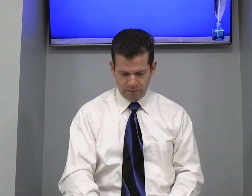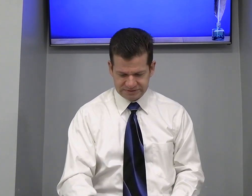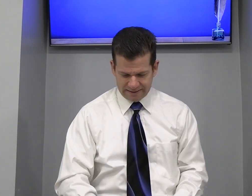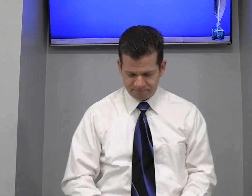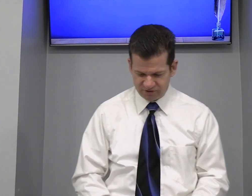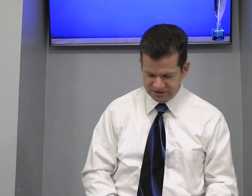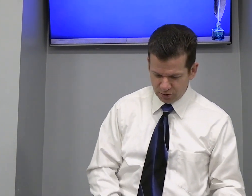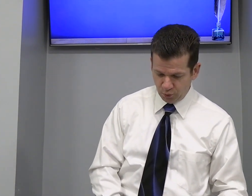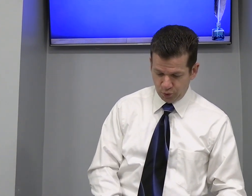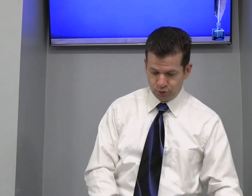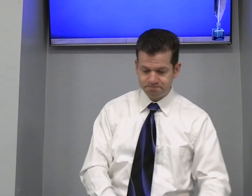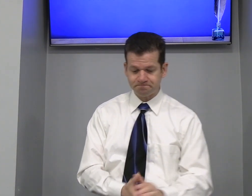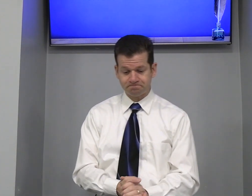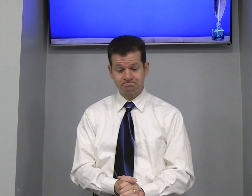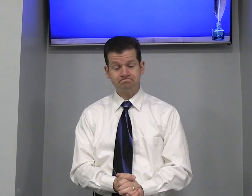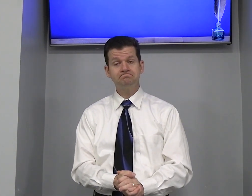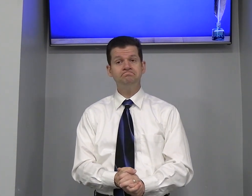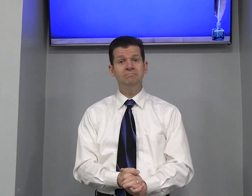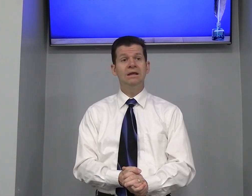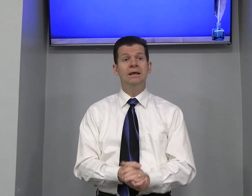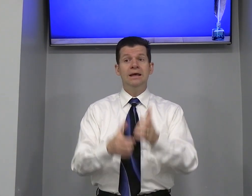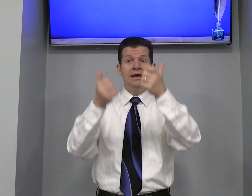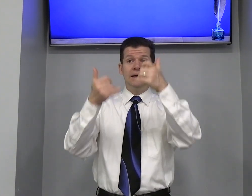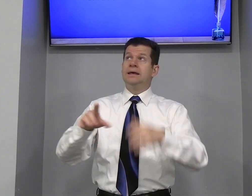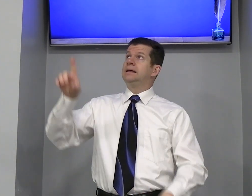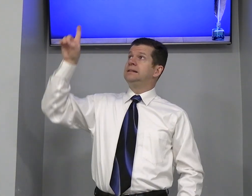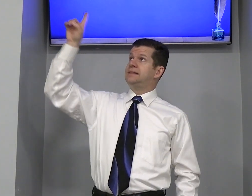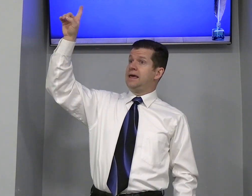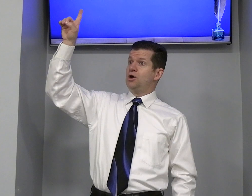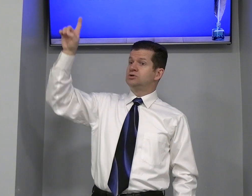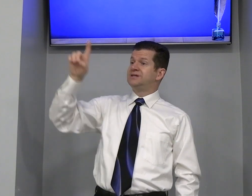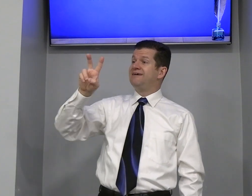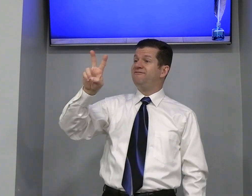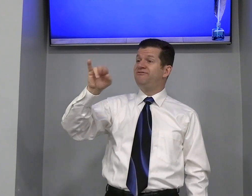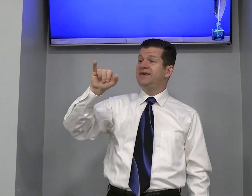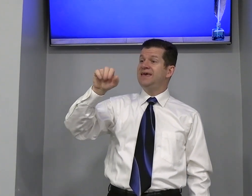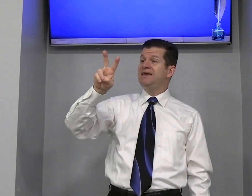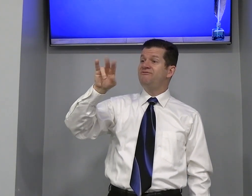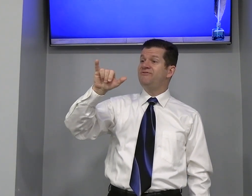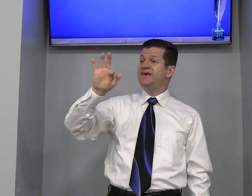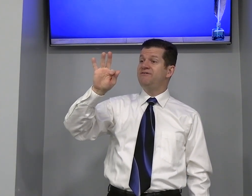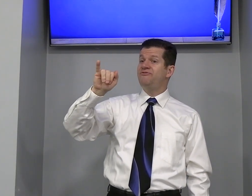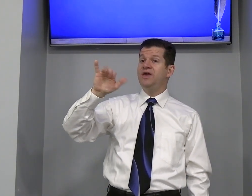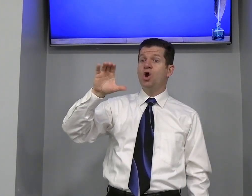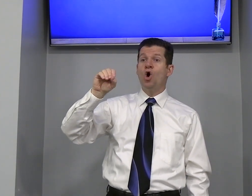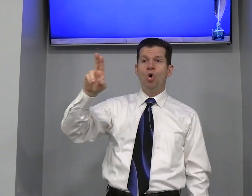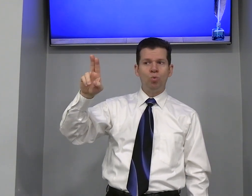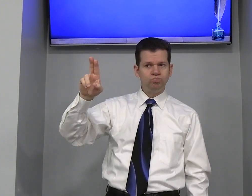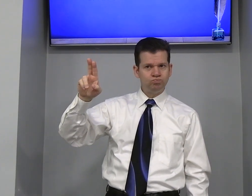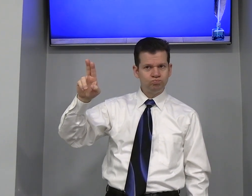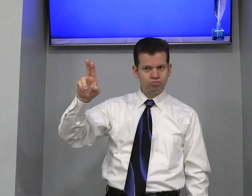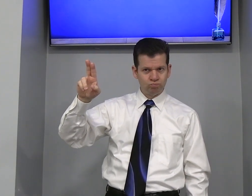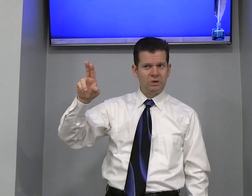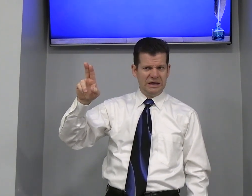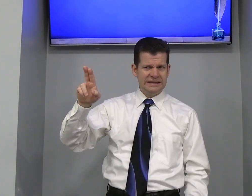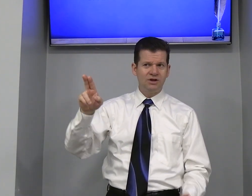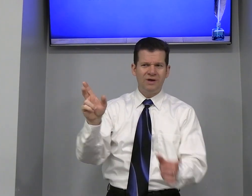Vamos lá Versículo 1 Deus Vivificou Certo?